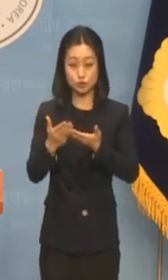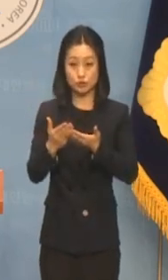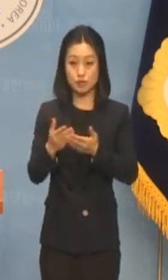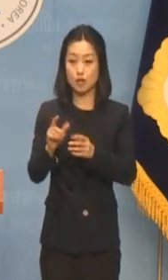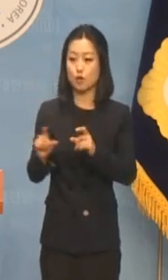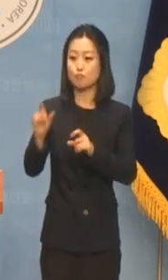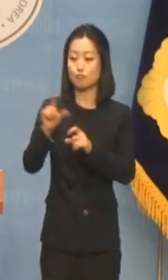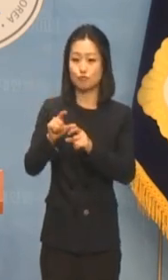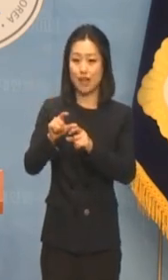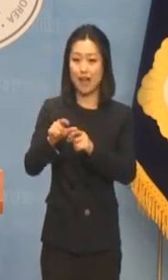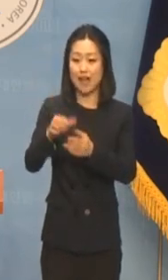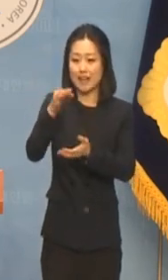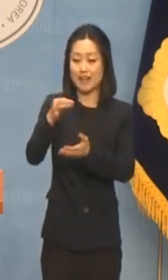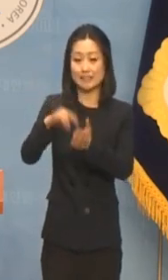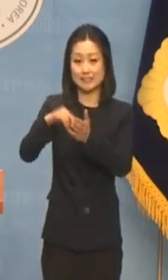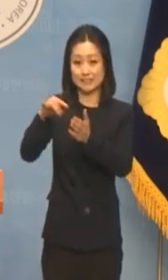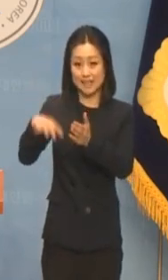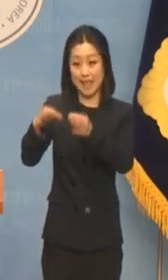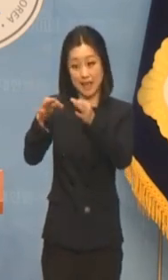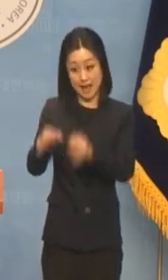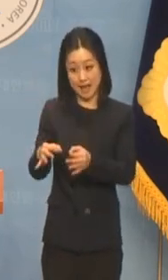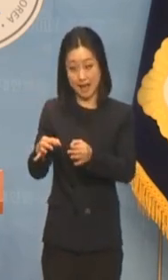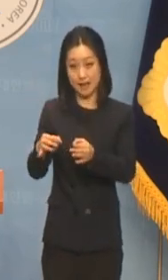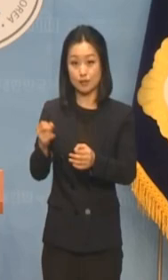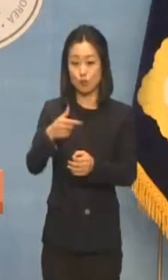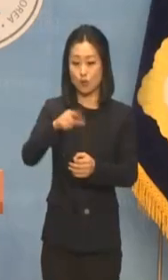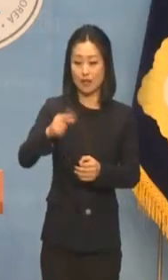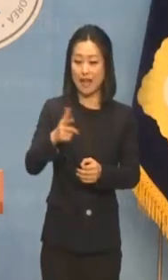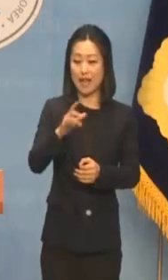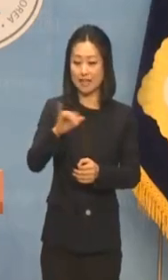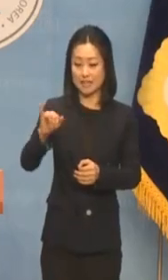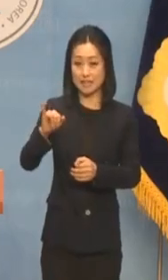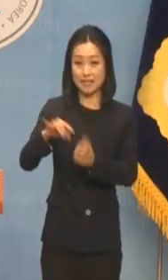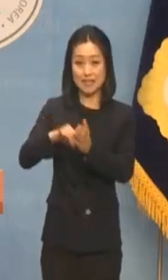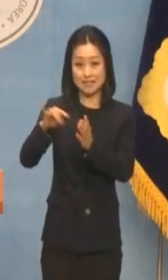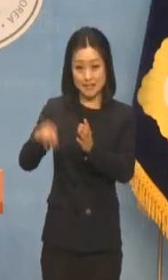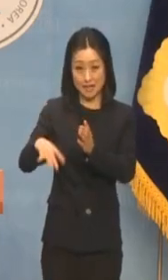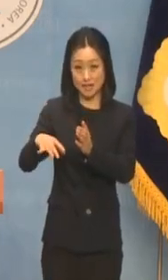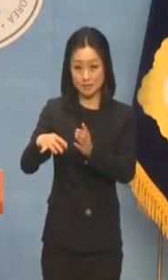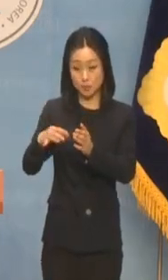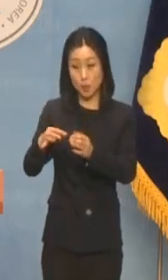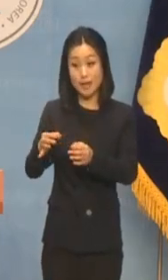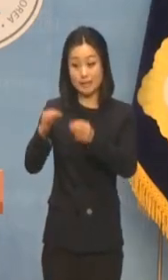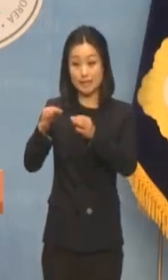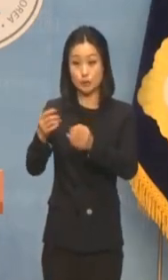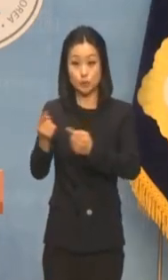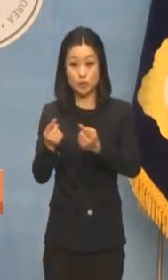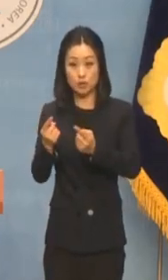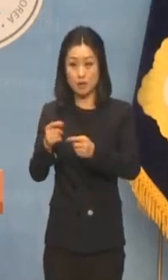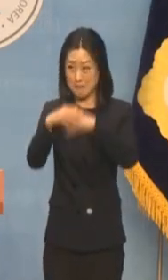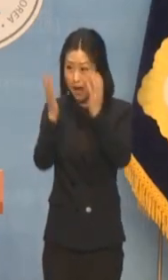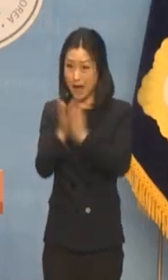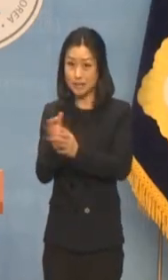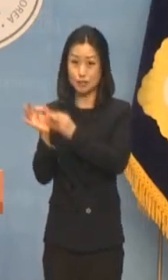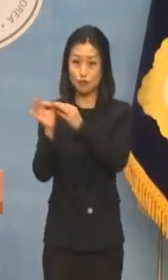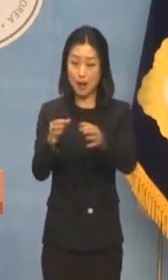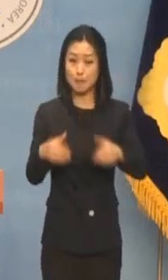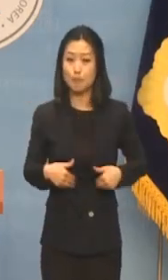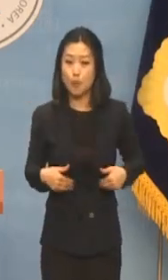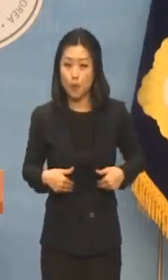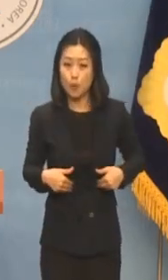한시적 하향 조정, 간이과세자 기준 향상 조정만 해도 대규모 재정 투입이 필요합니다.